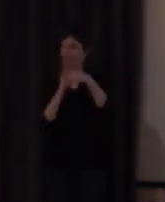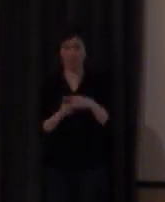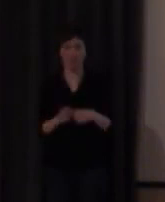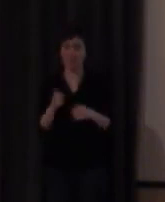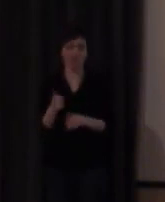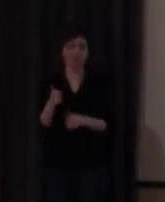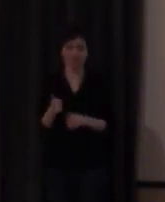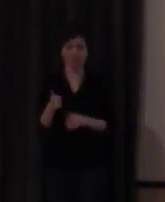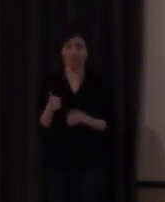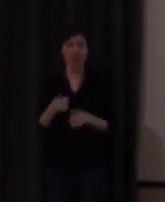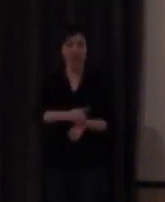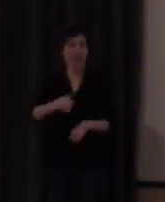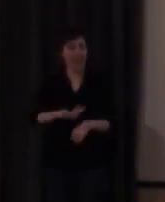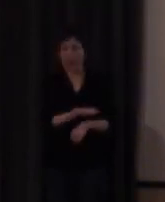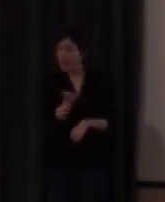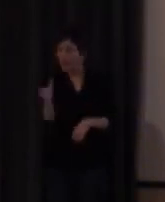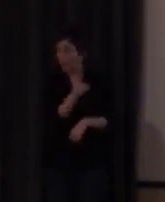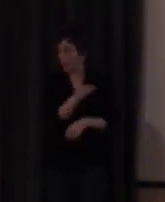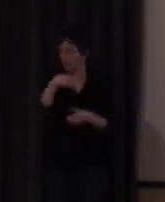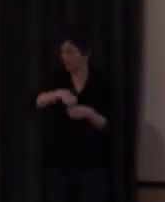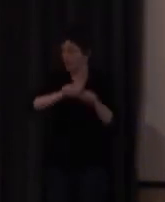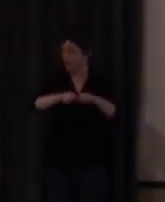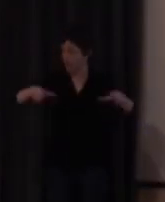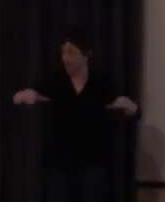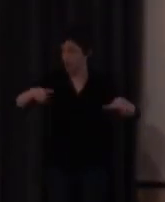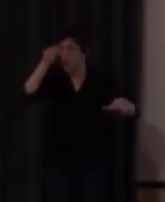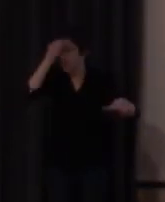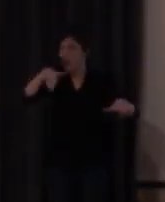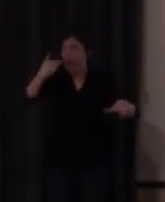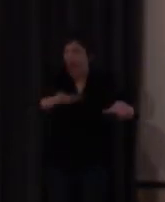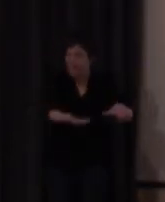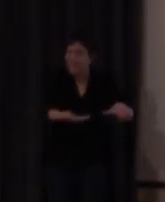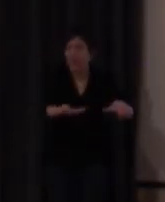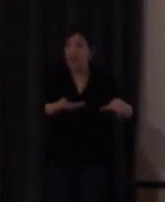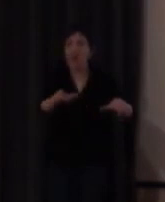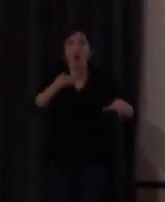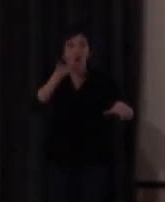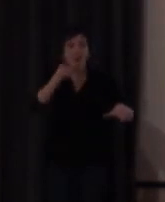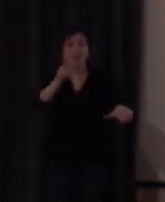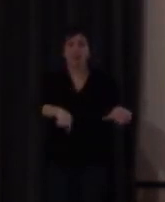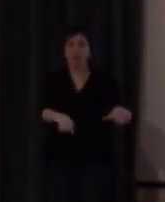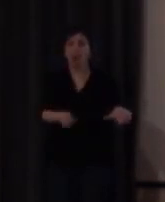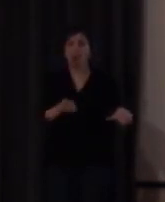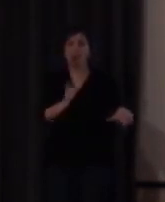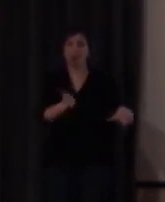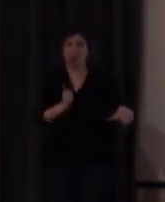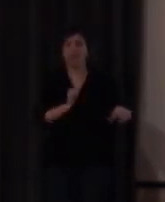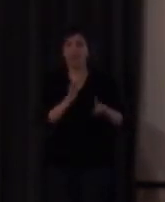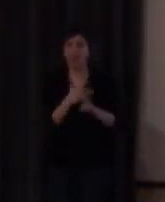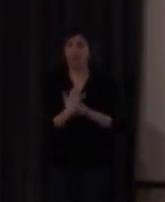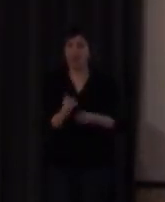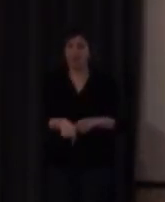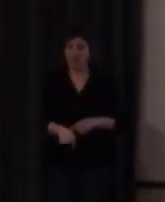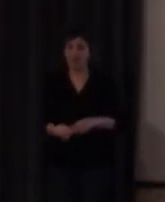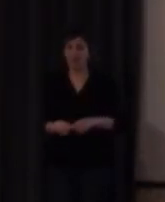general fíjense que yo creo que tiene más que sacan más provecho incluso los alumnos oyentes de esa situación que los